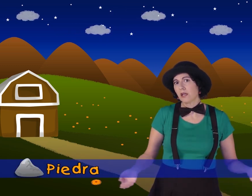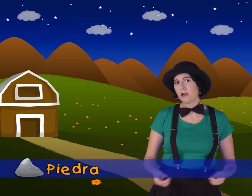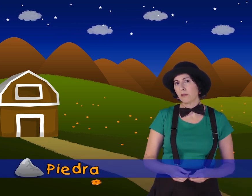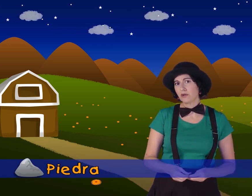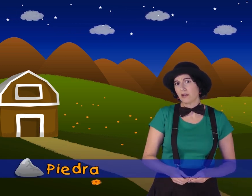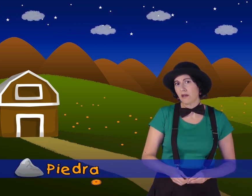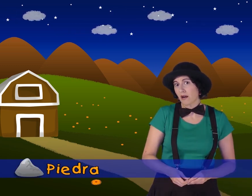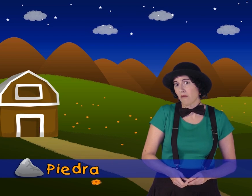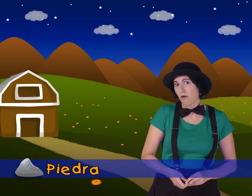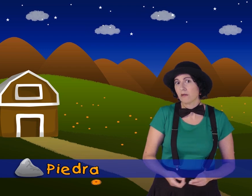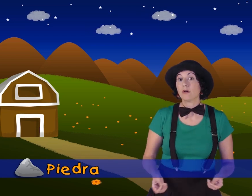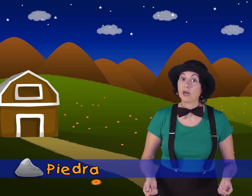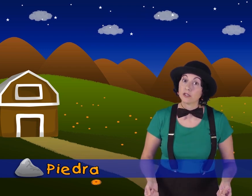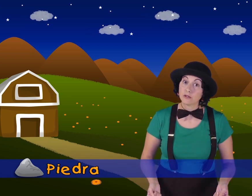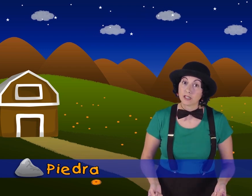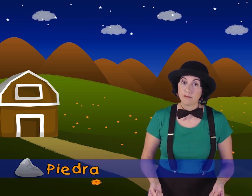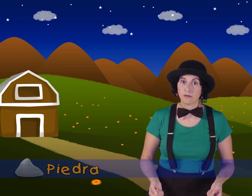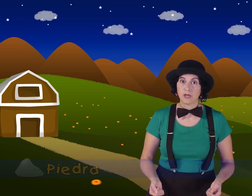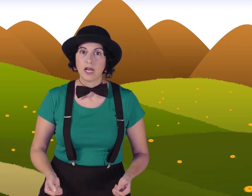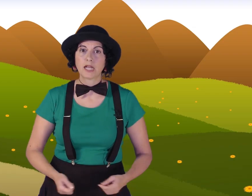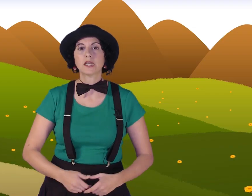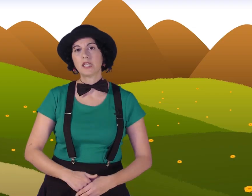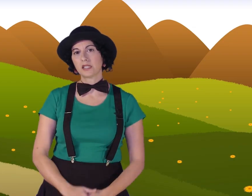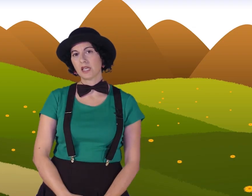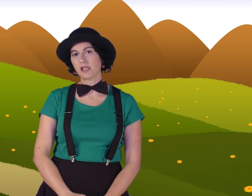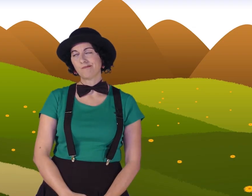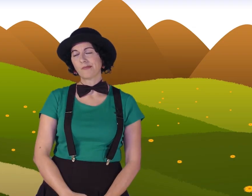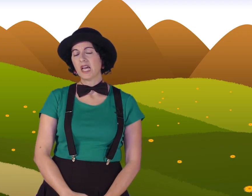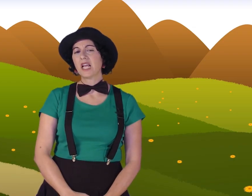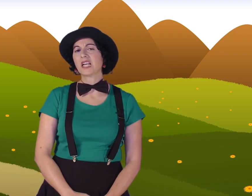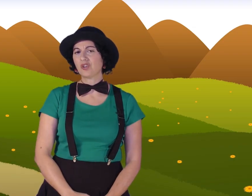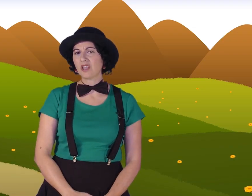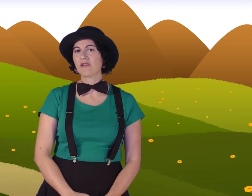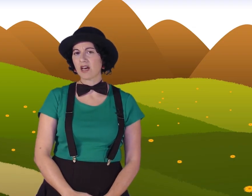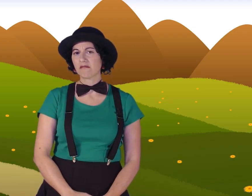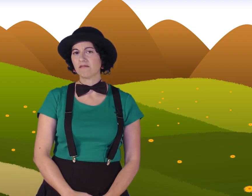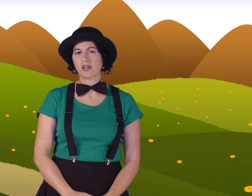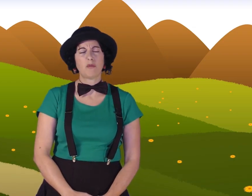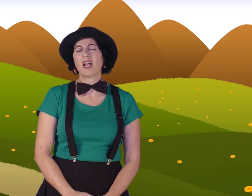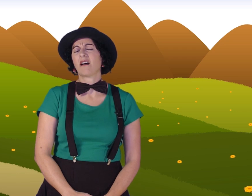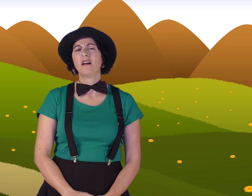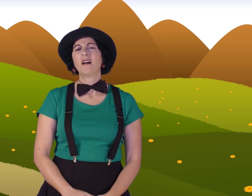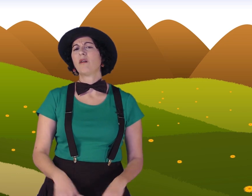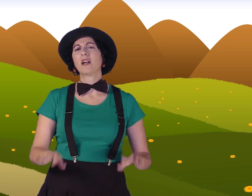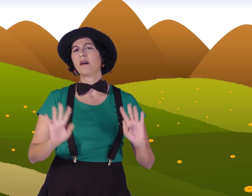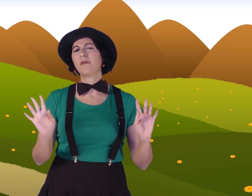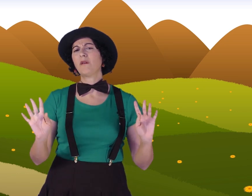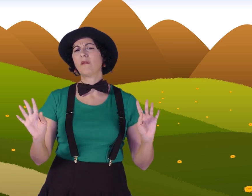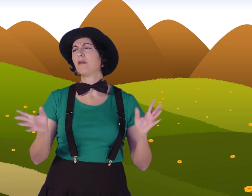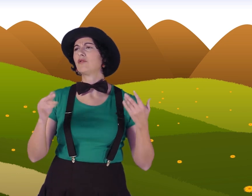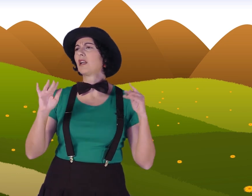tenemos aquí en el campo, dijo el ratón de campo. Así que el día siguiente, el ratón de ciudad, dijo, mira, lo del campo hay mucha